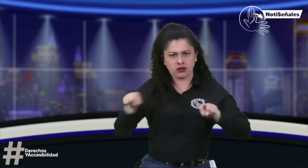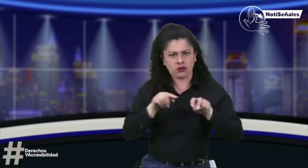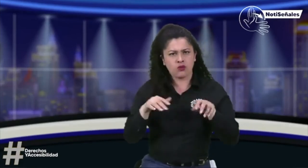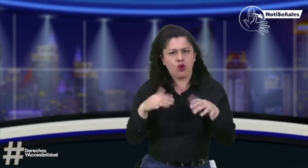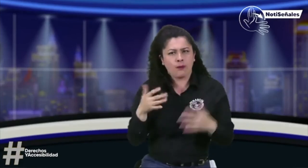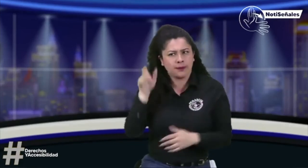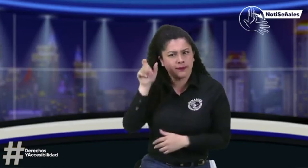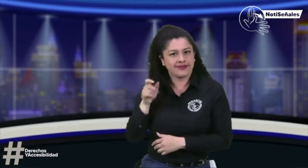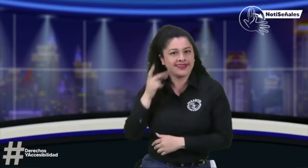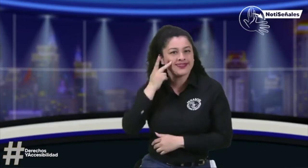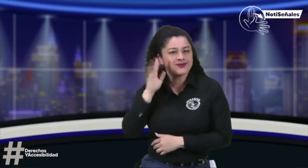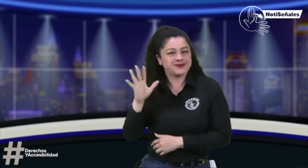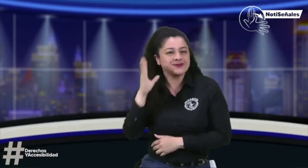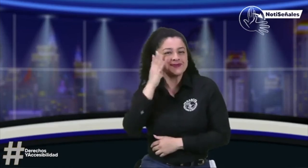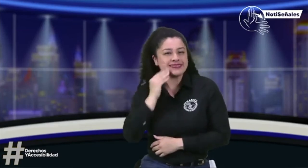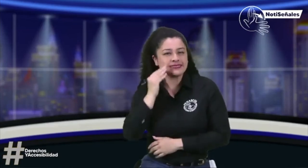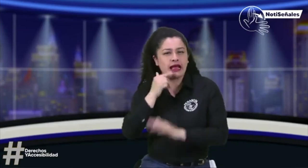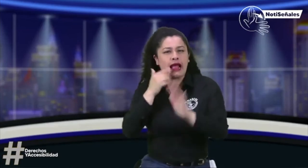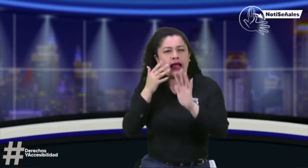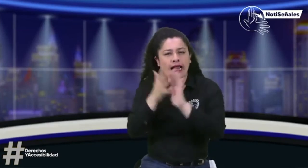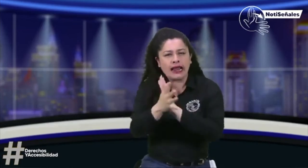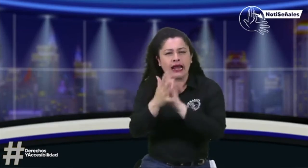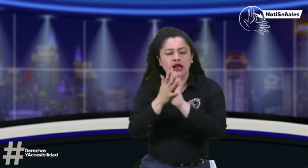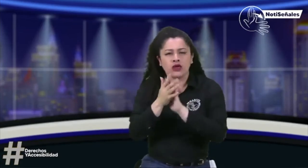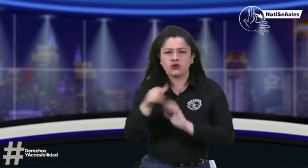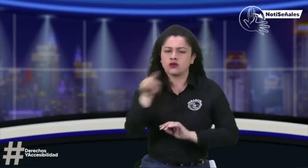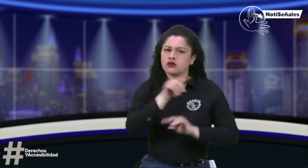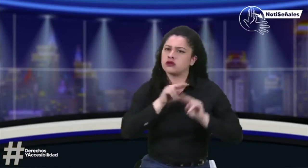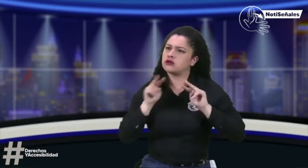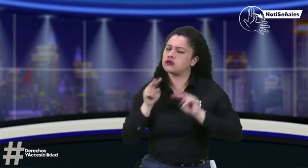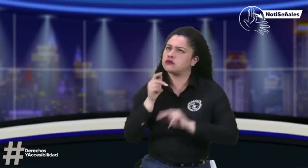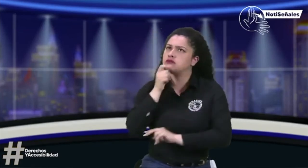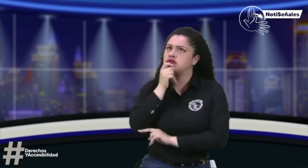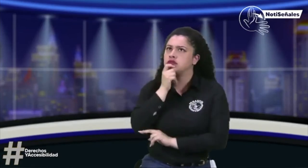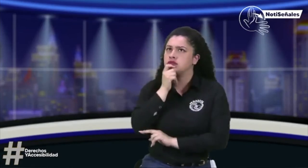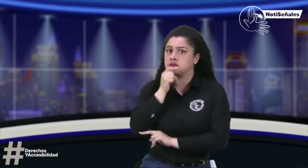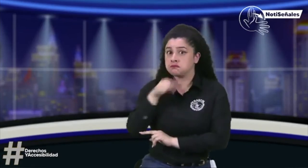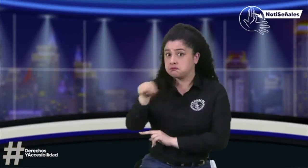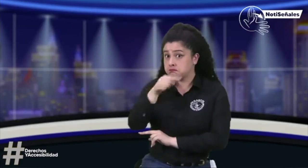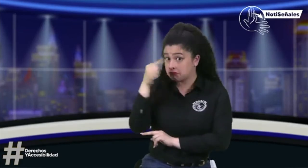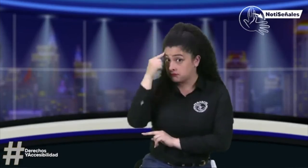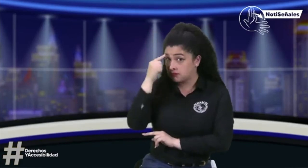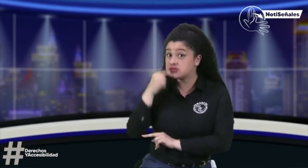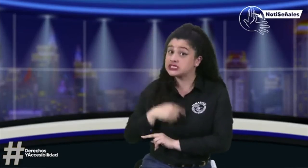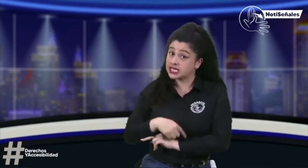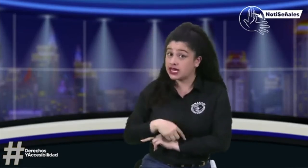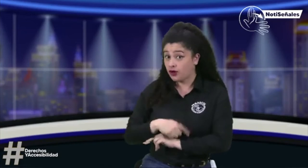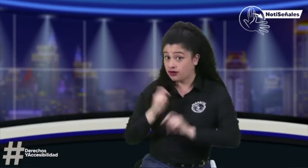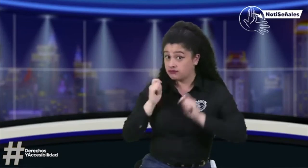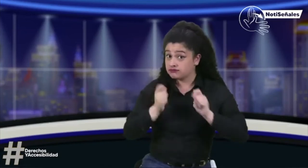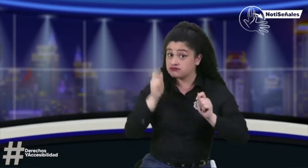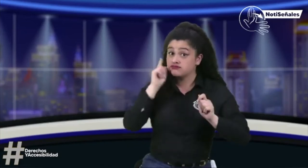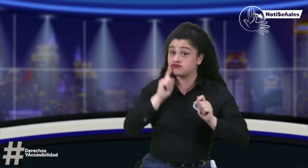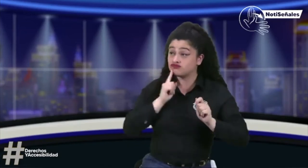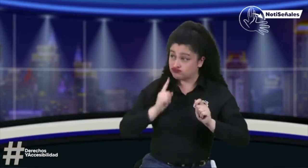ven este tema del jurado de votación y la experiencia que nos cuenta Katherine. ¿Ustedes fueron